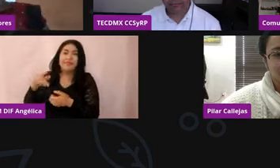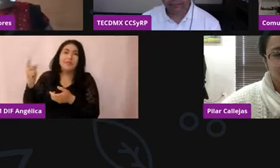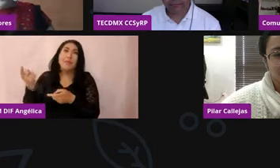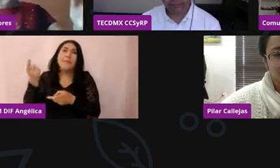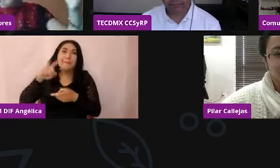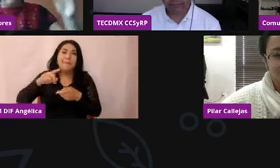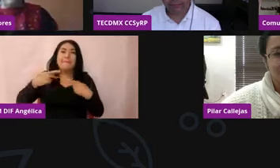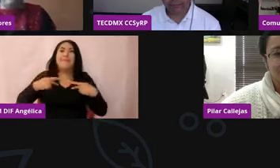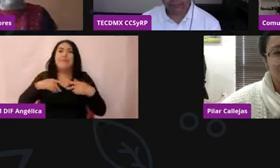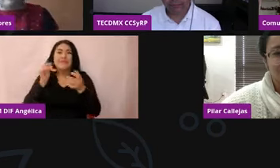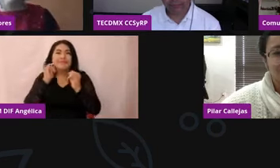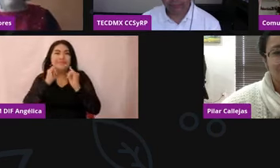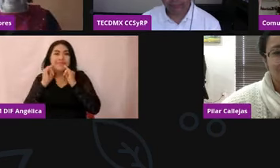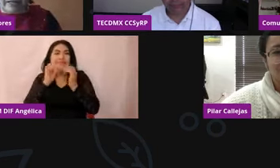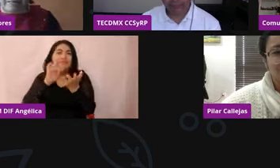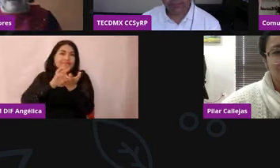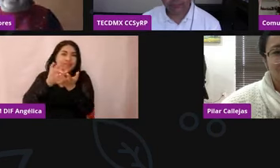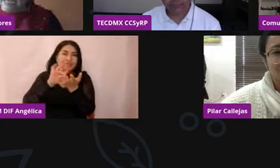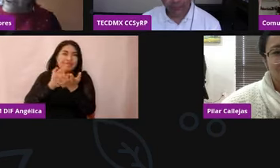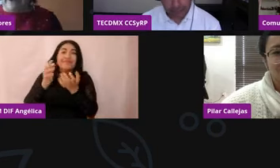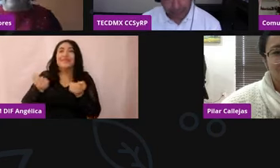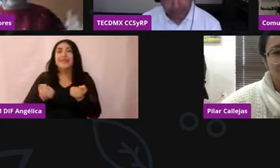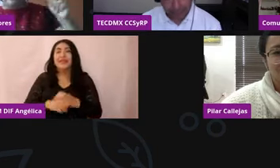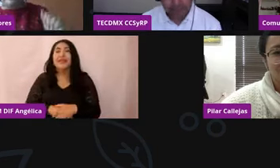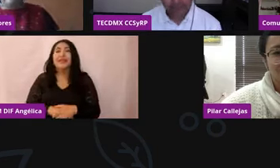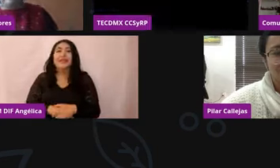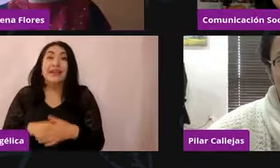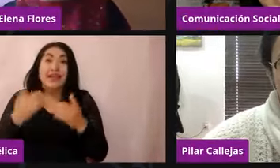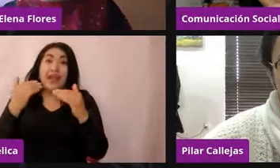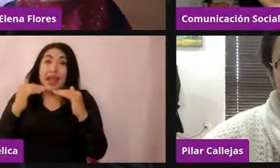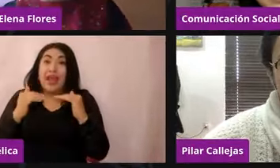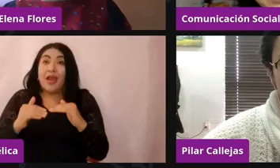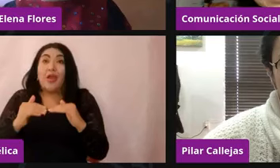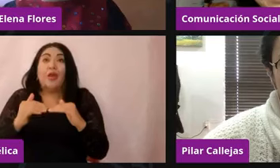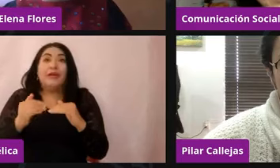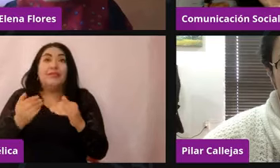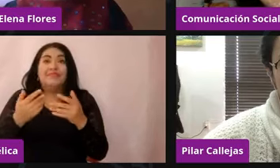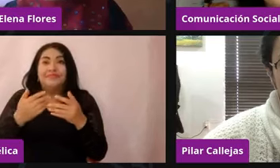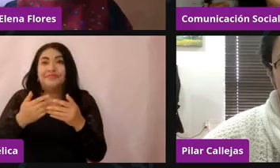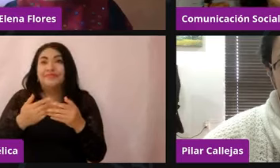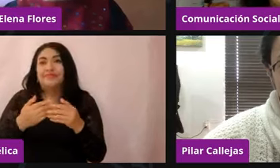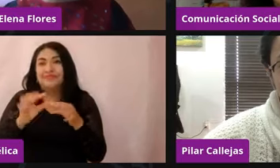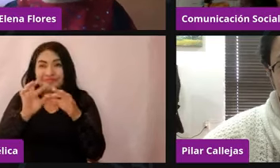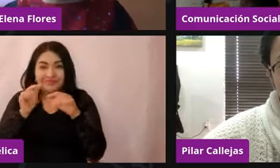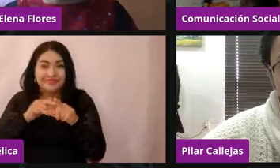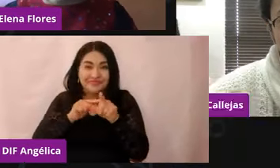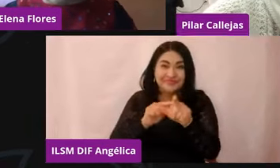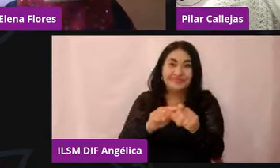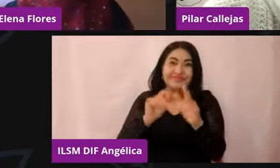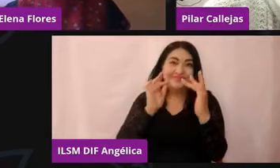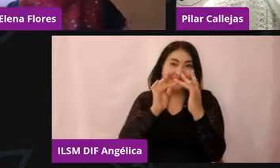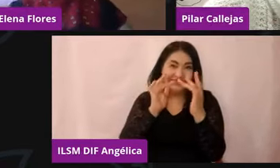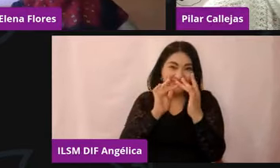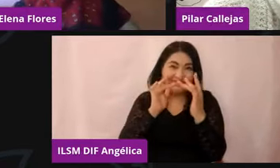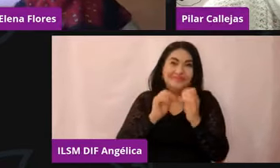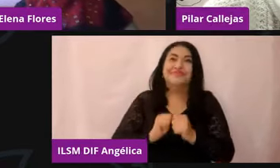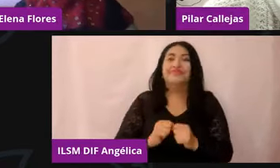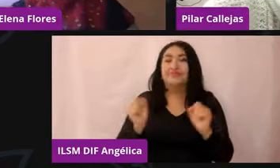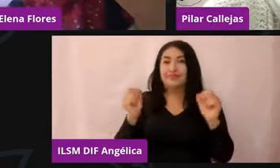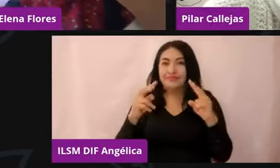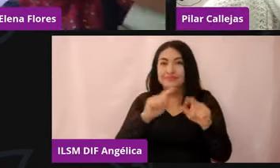Muchas gracias. Y bueno, mi querido David y mi querida Jime, los bajo para que sigamos haciendo posible esta transmisión. Que pasen una buena tarde y nos vemos al ratito.